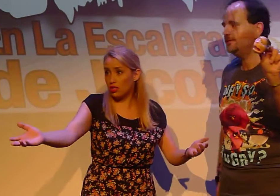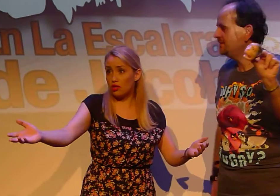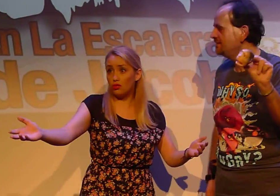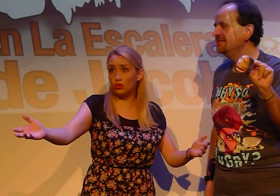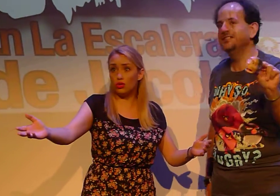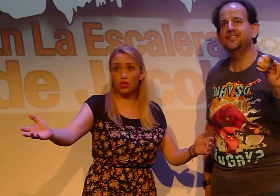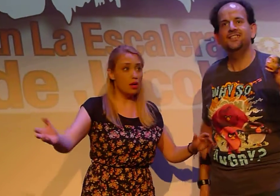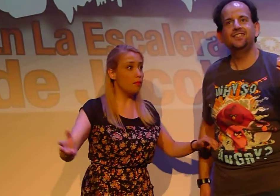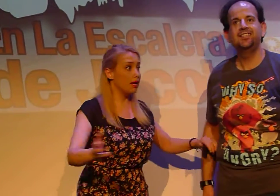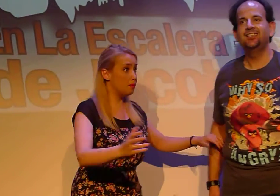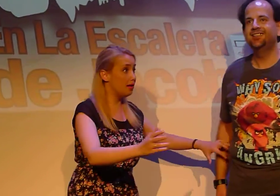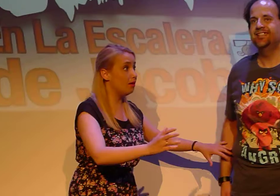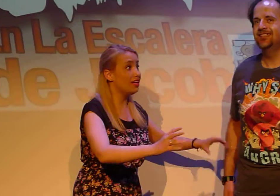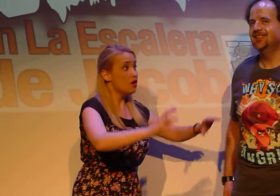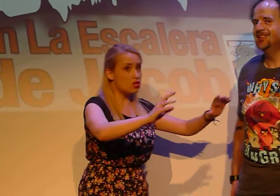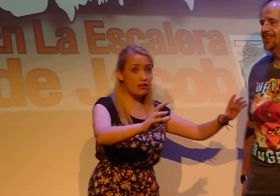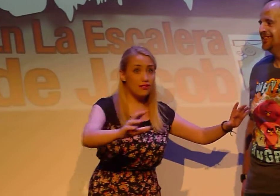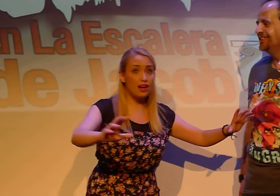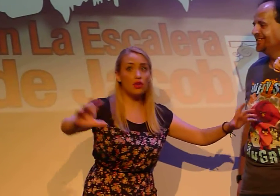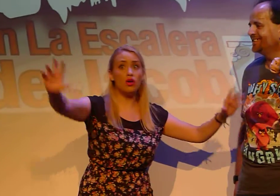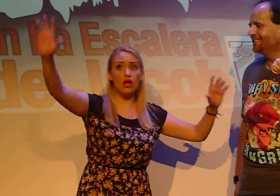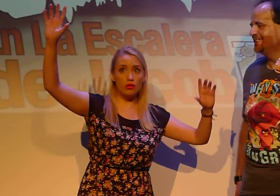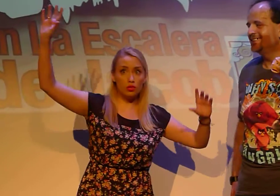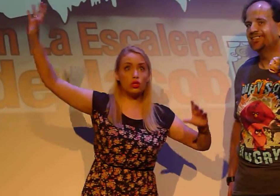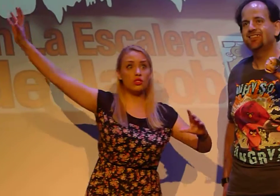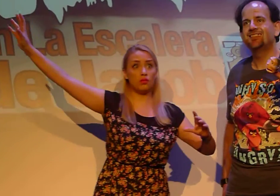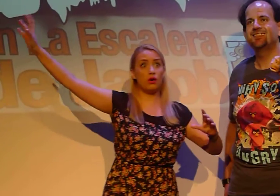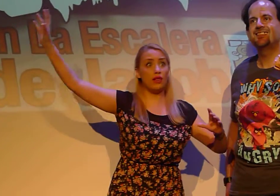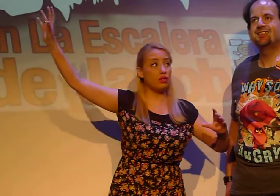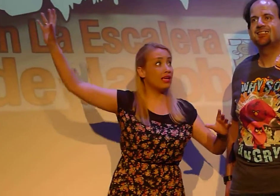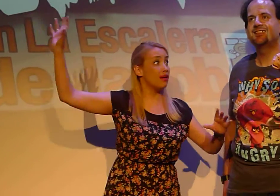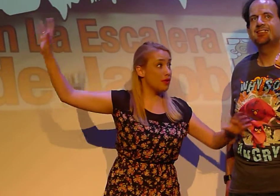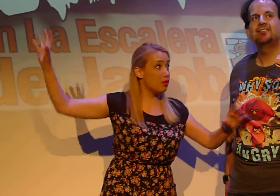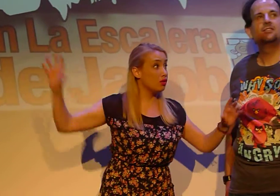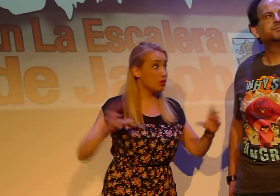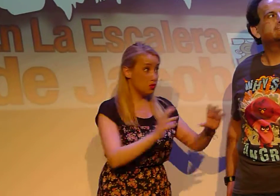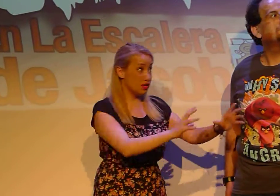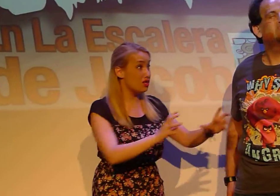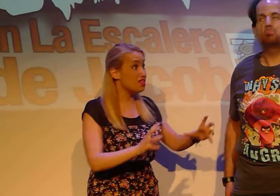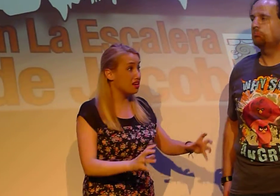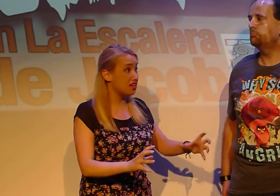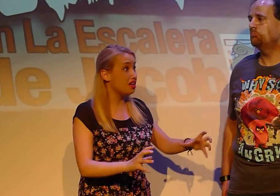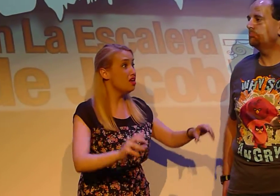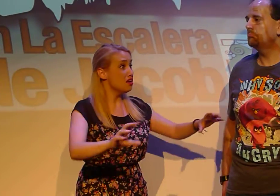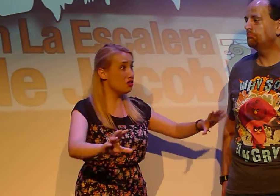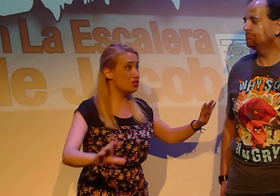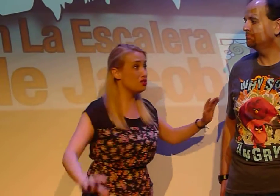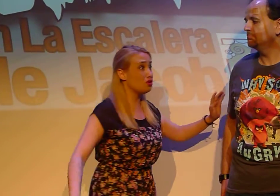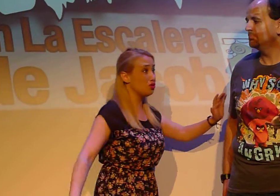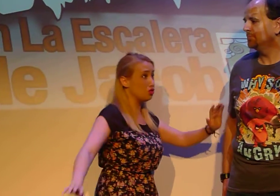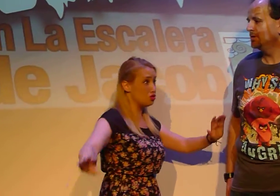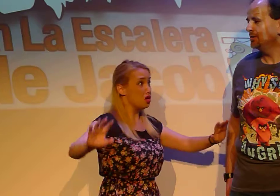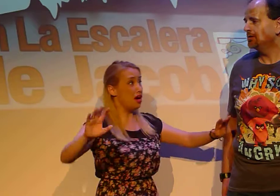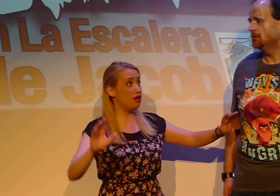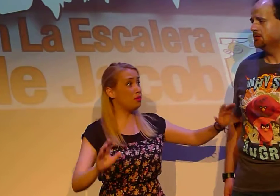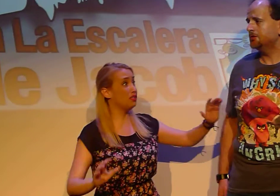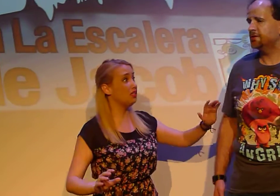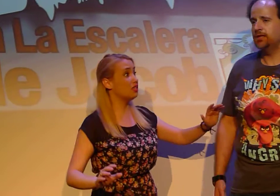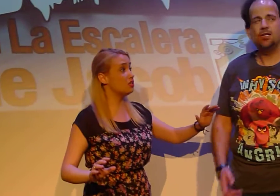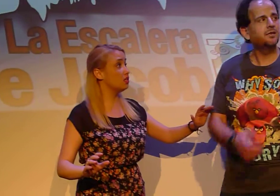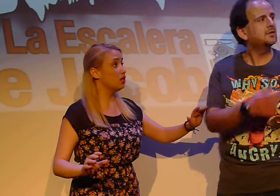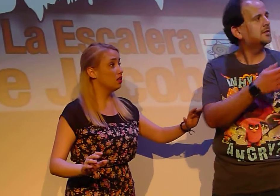¿Regreso al Futuro? Vale, vale, vale. ¿Os habéis fijado en unos coches voladores que había cuando hemos venido hacia aquí y los niños con los